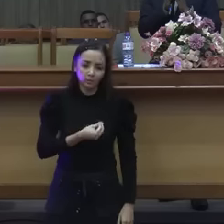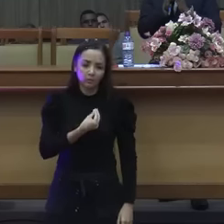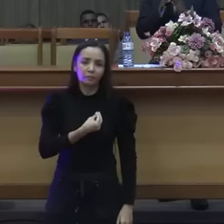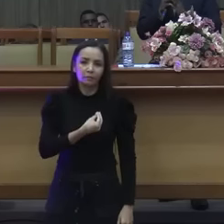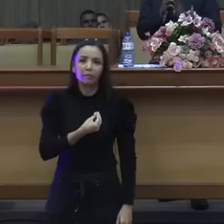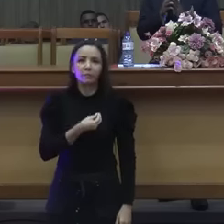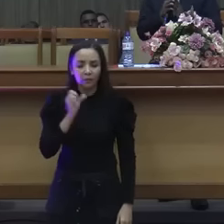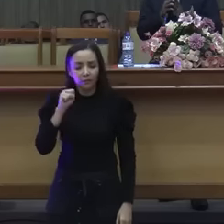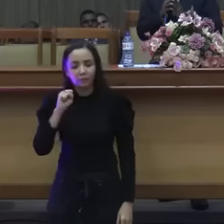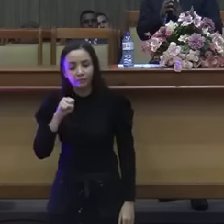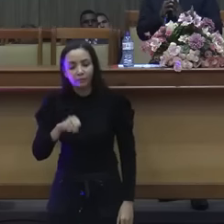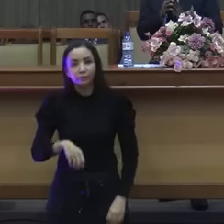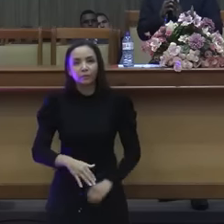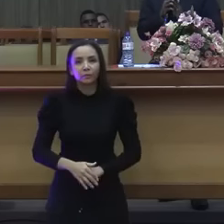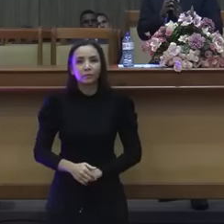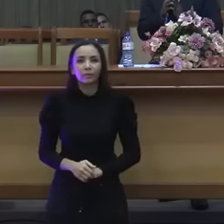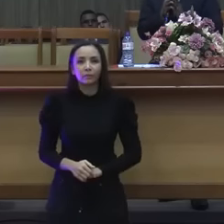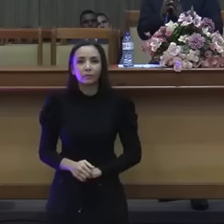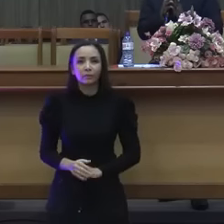coisa boa.